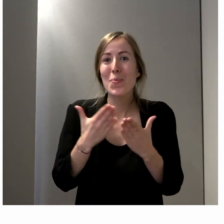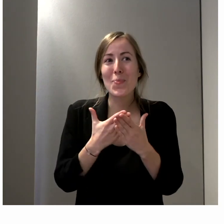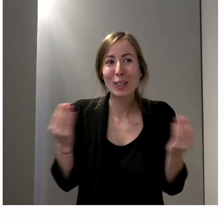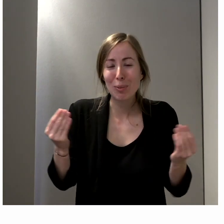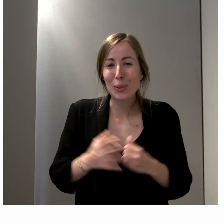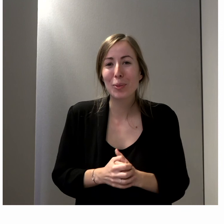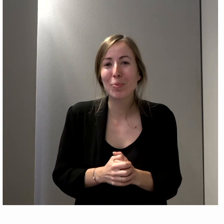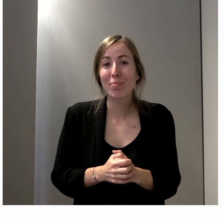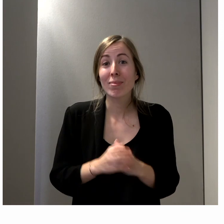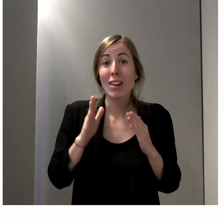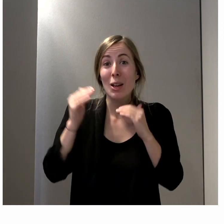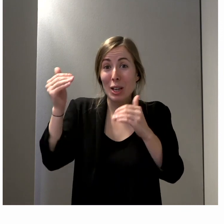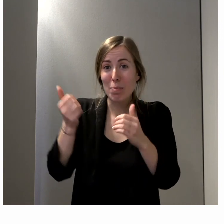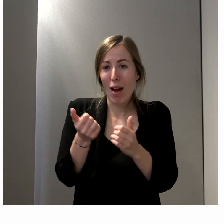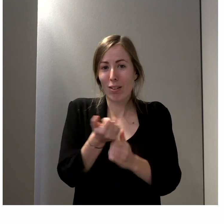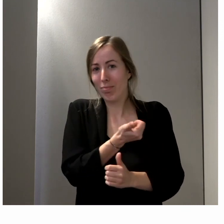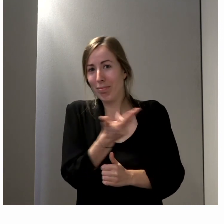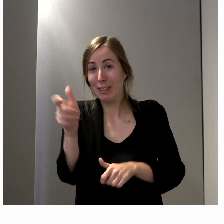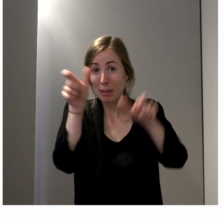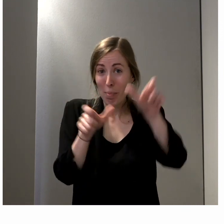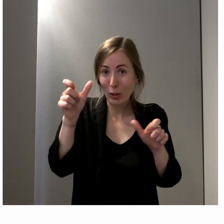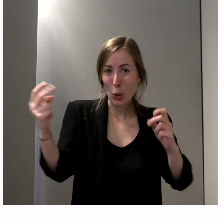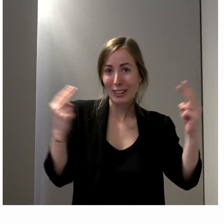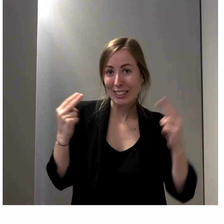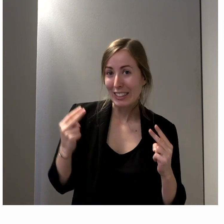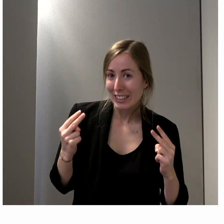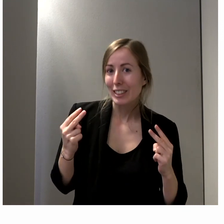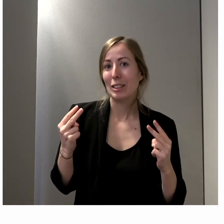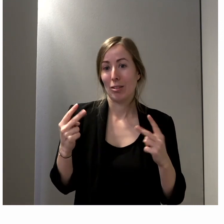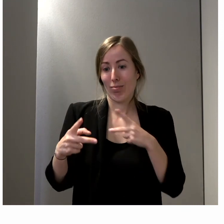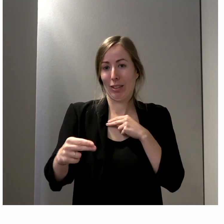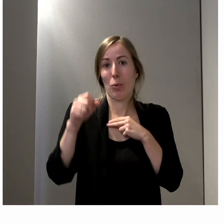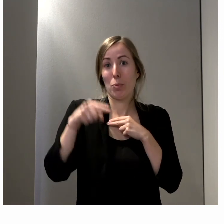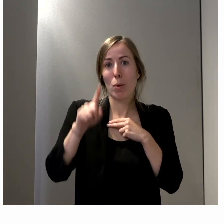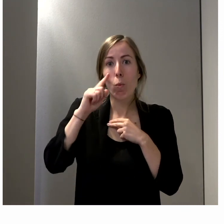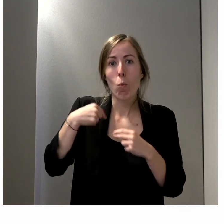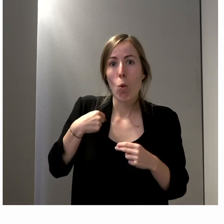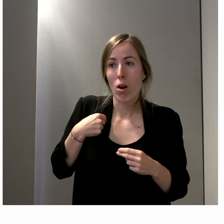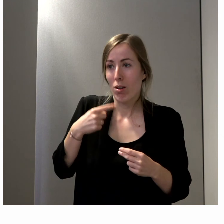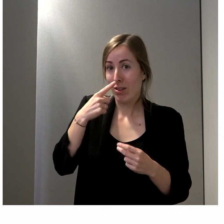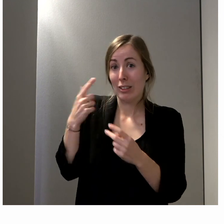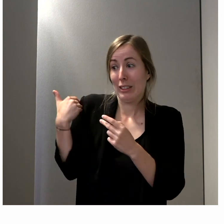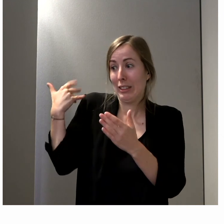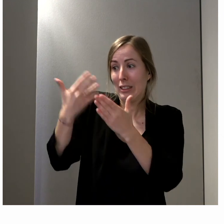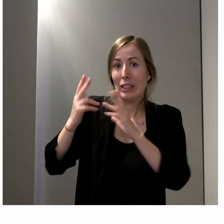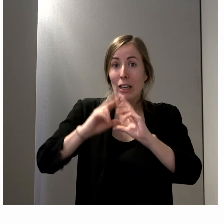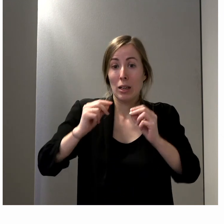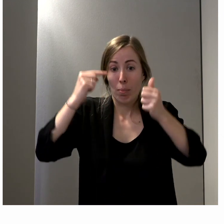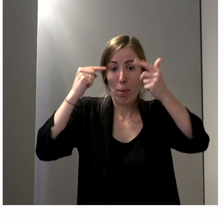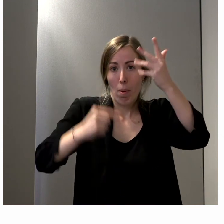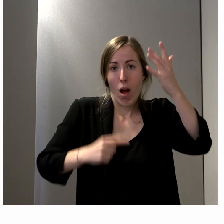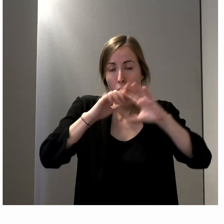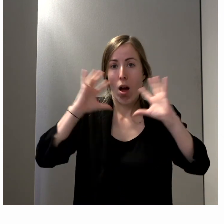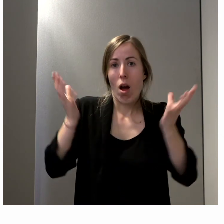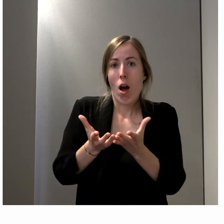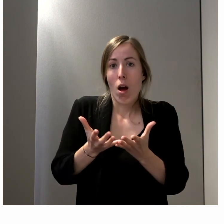J'espère que beaucoup de personnes auront pu suivre cette séquence parce que je pense que tout ce que vous nous avez dit est fort intéressant